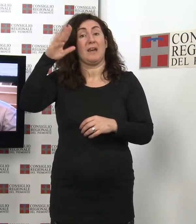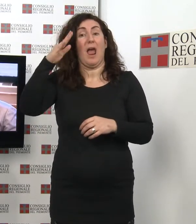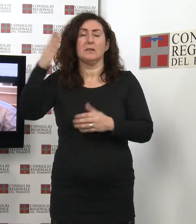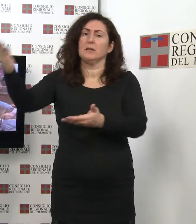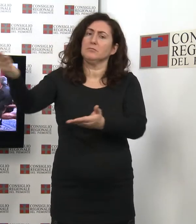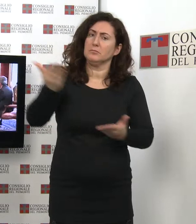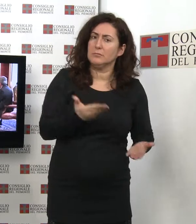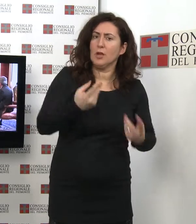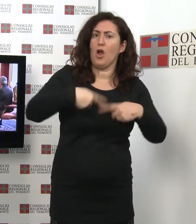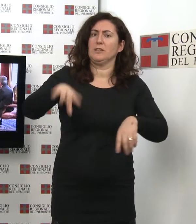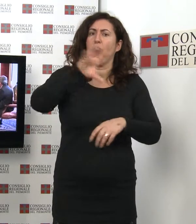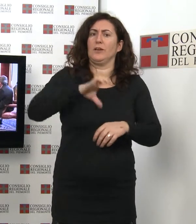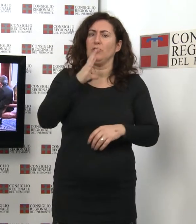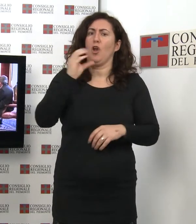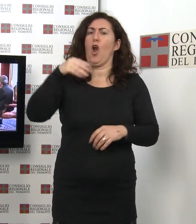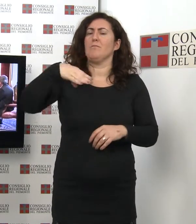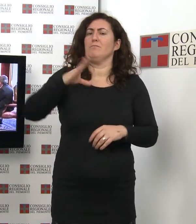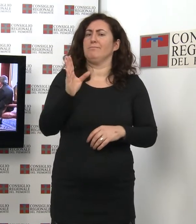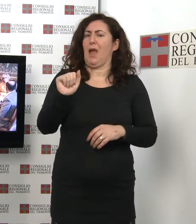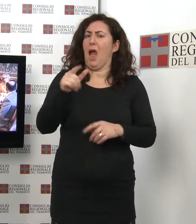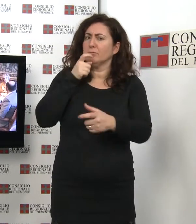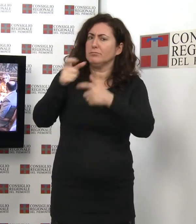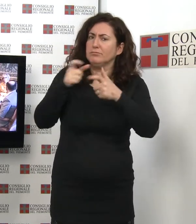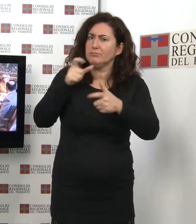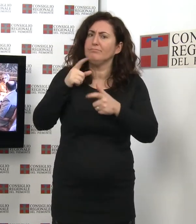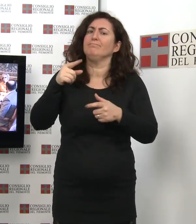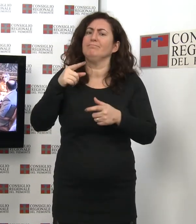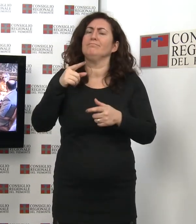'incontro i legami, anche economici, esistenti tra il Piemonte e Tirana.